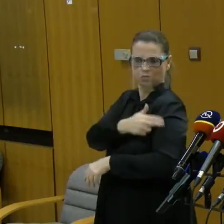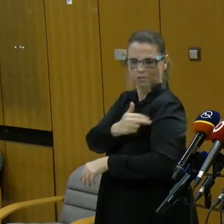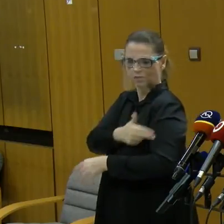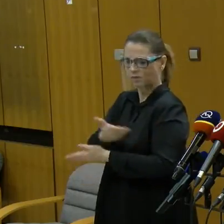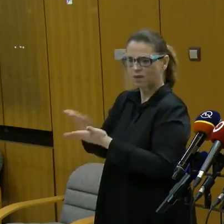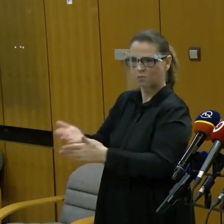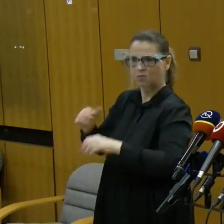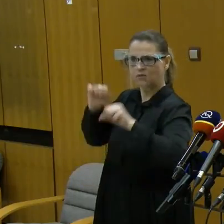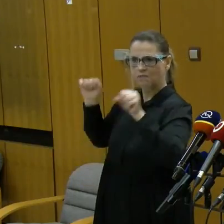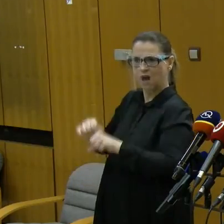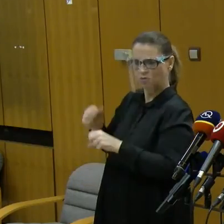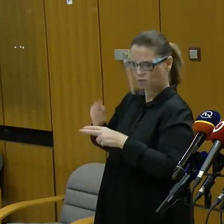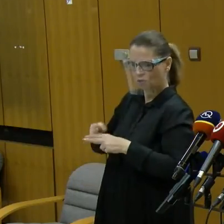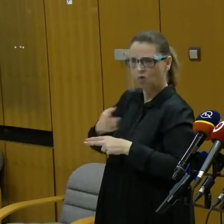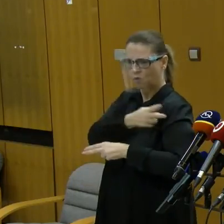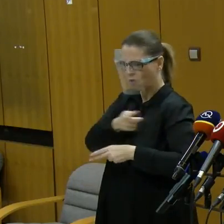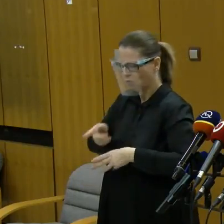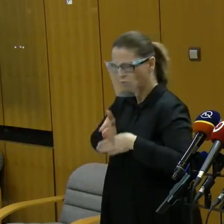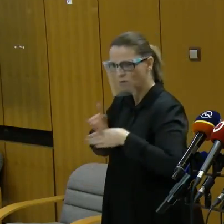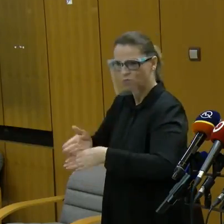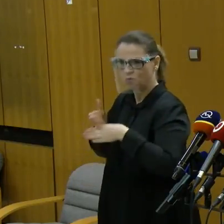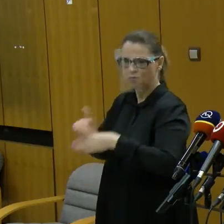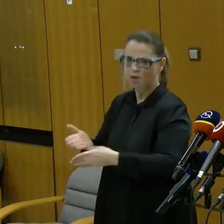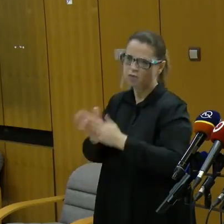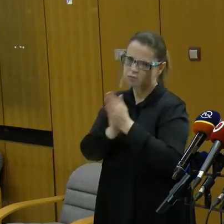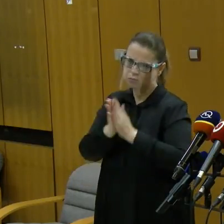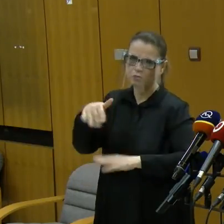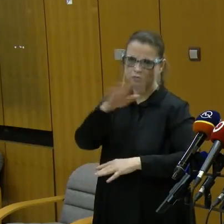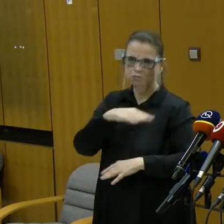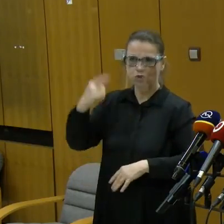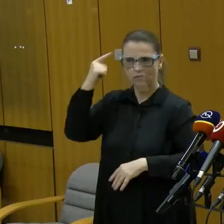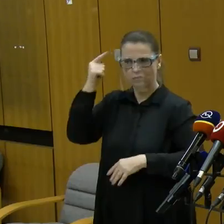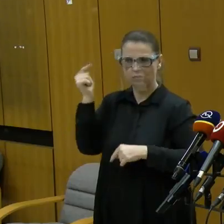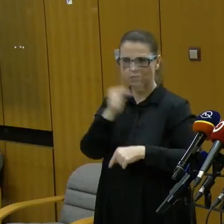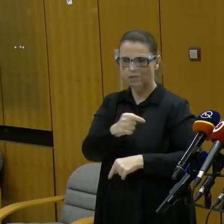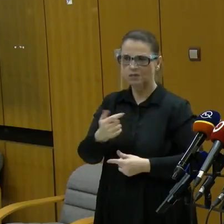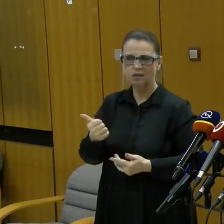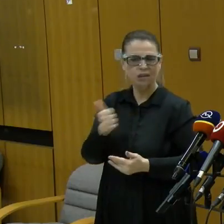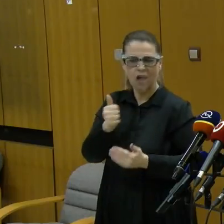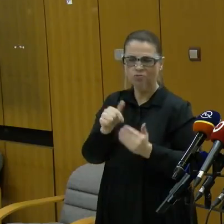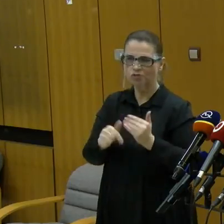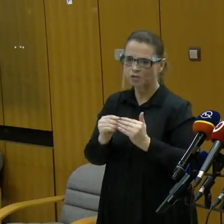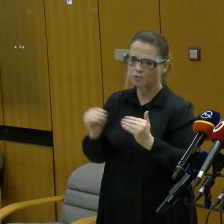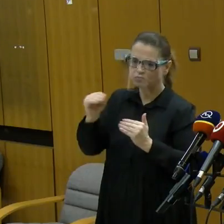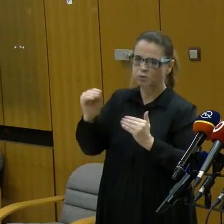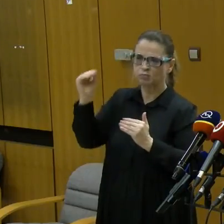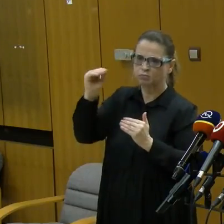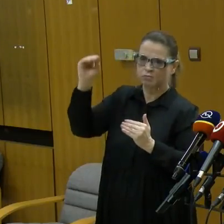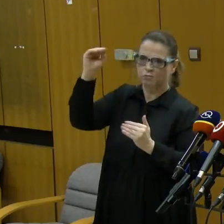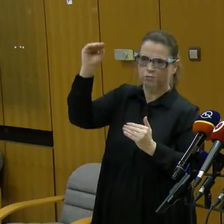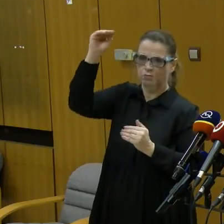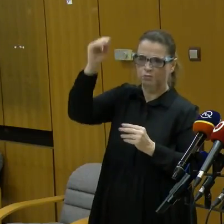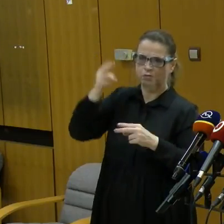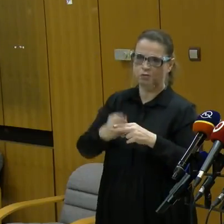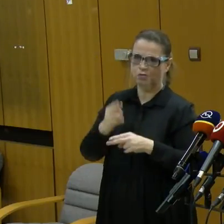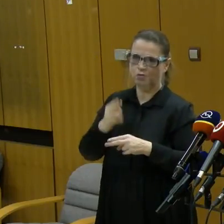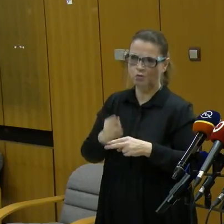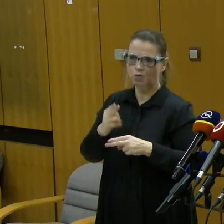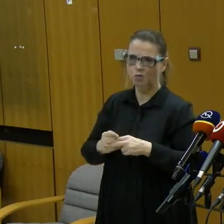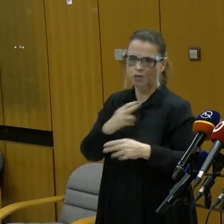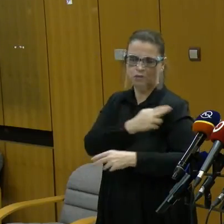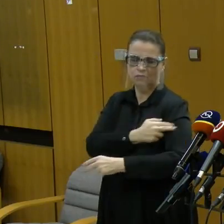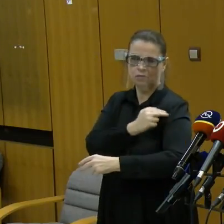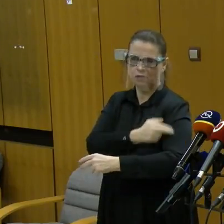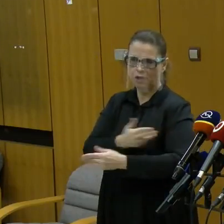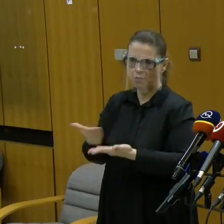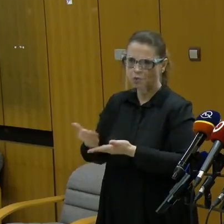zápasiť aj s touto chorobou, pretože momentálne naozaj každým dňom nám vstúpajú počty infikovaných v nemocniciach. Tá situácia